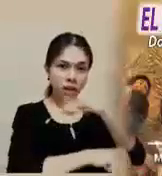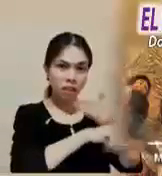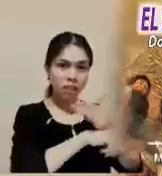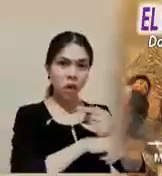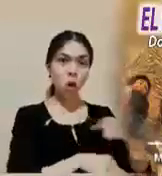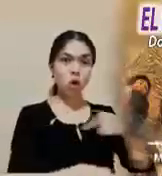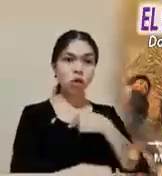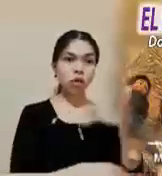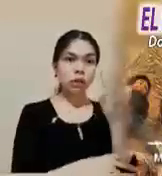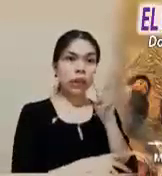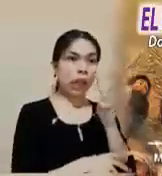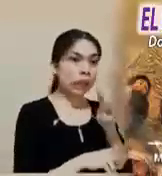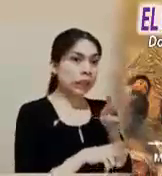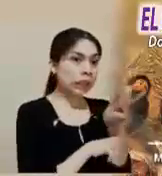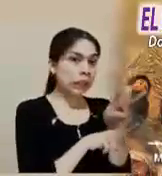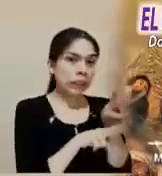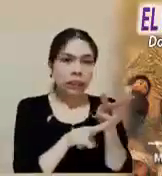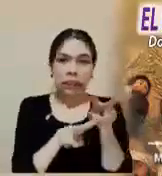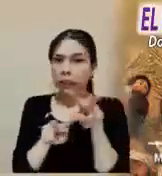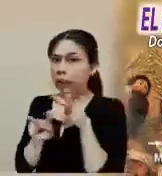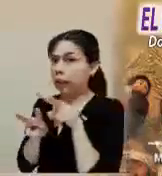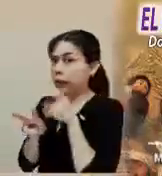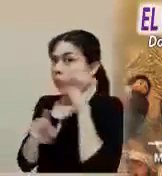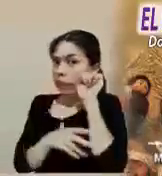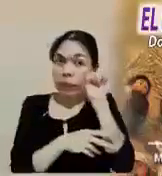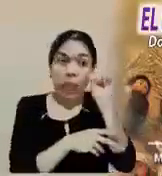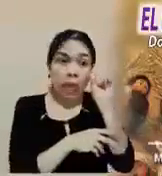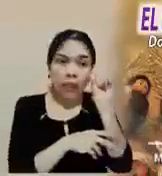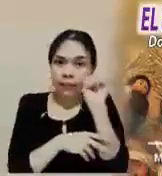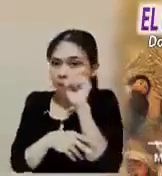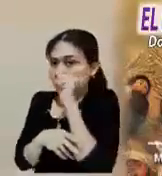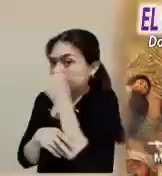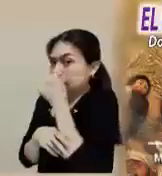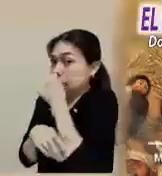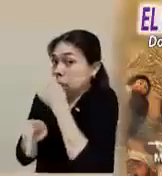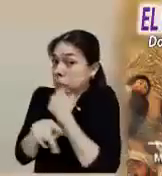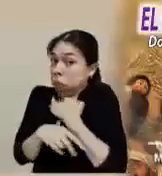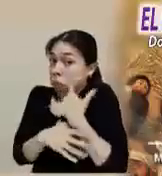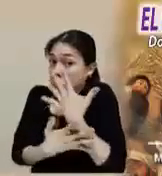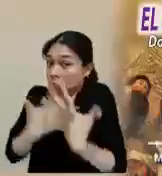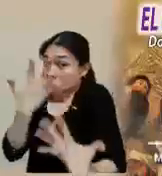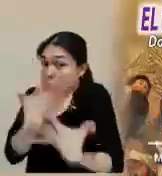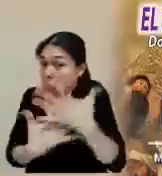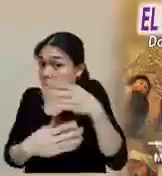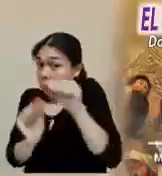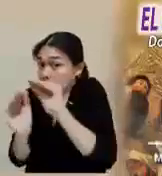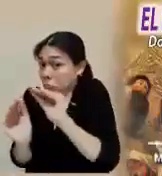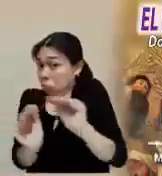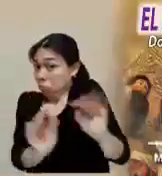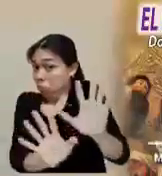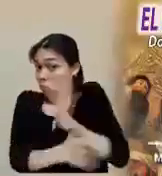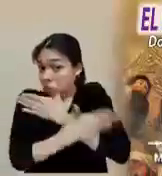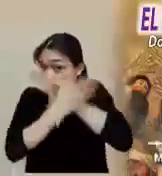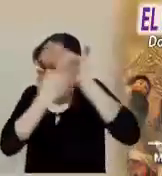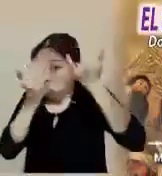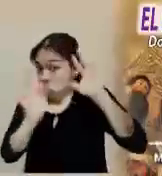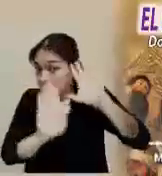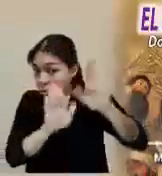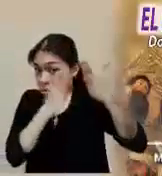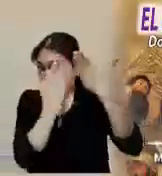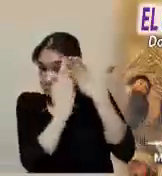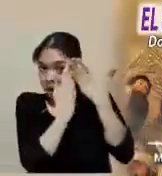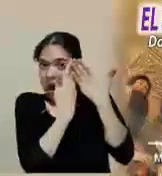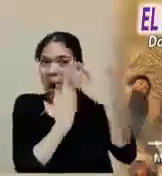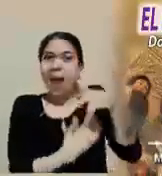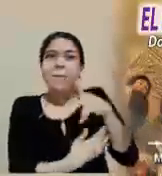criminales. Nosotros nos lavamos las manos y acusamos a los demás, pero somos débiles para defender al